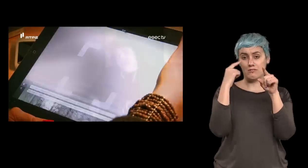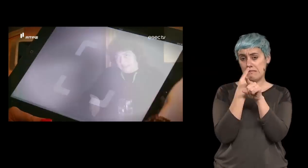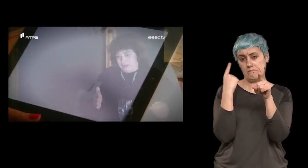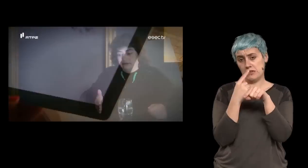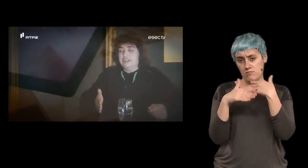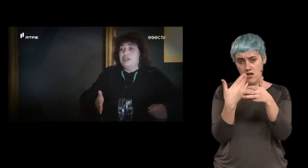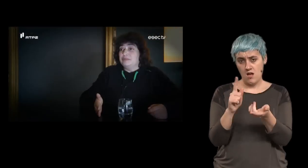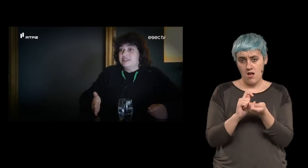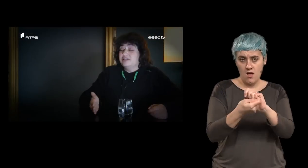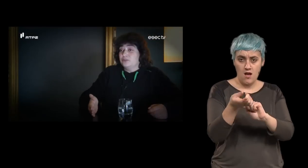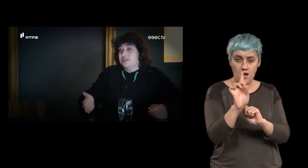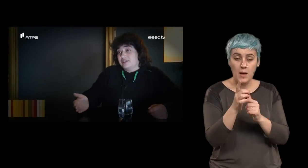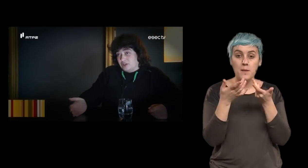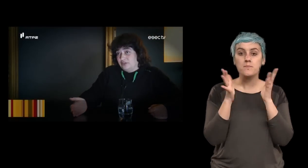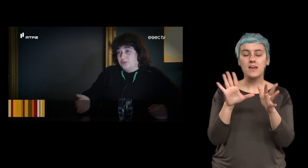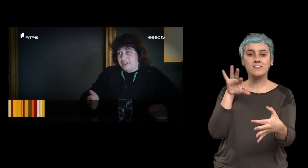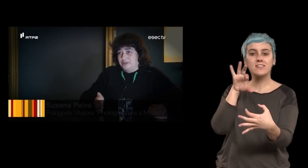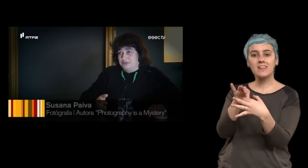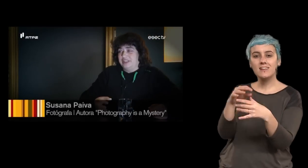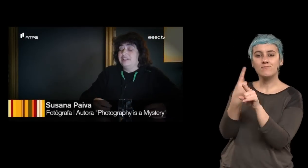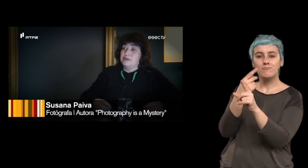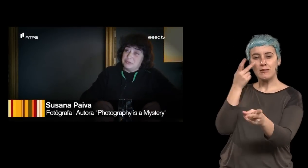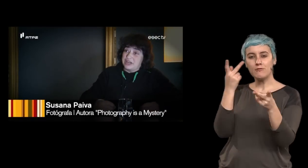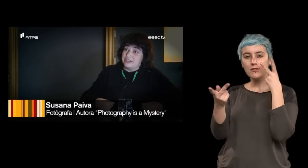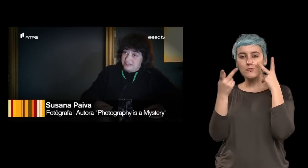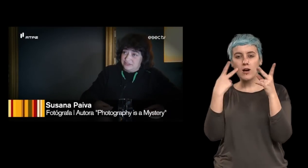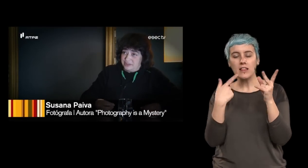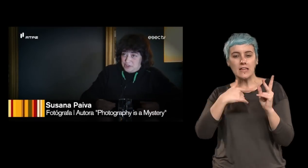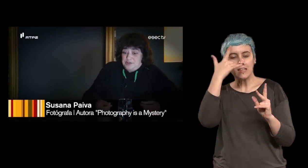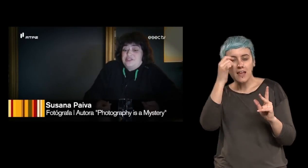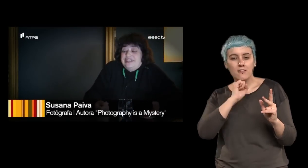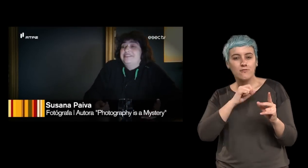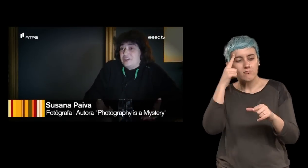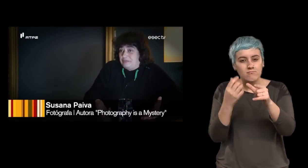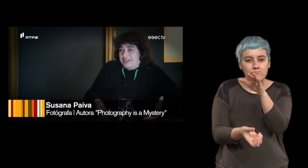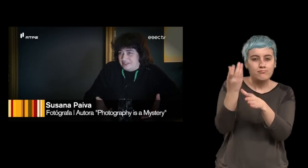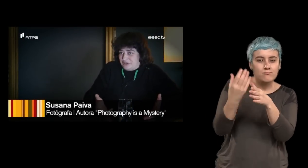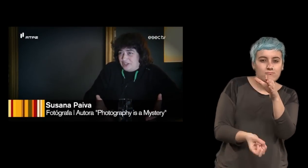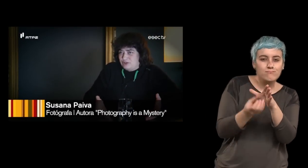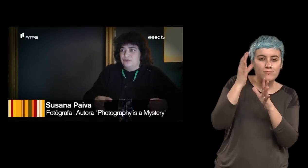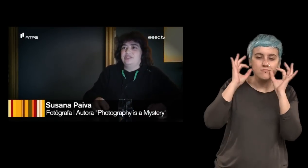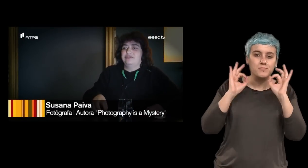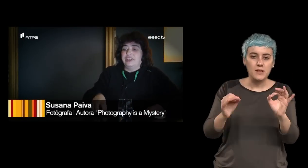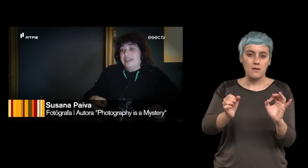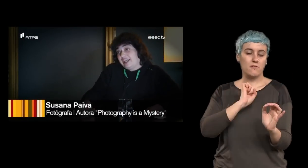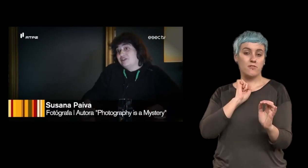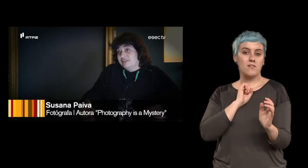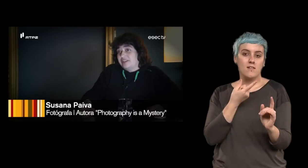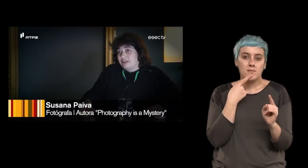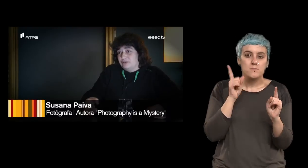alterado, mas aquilo que são os ensaios visuais, não Aquilo que é a minha parte criativa estrita, expressa, não é? Exclusiva, reinventado.